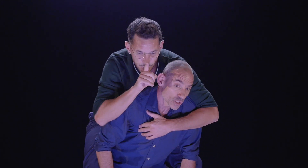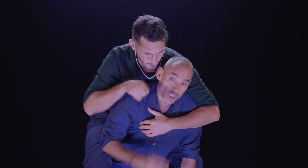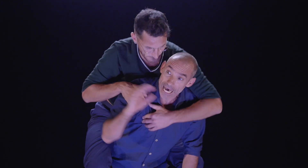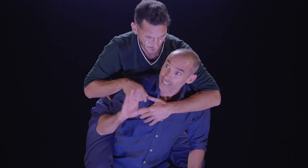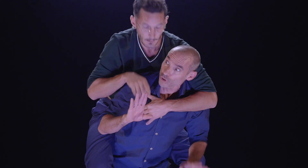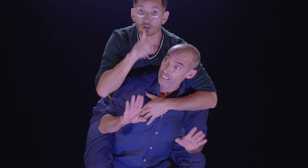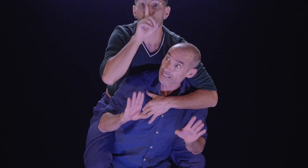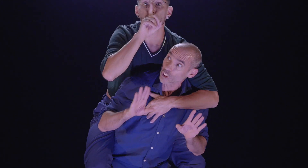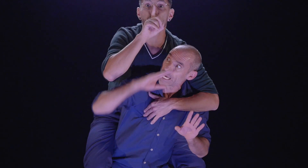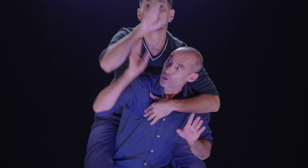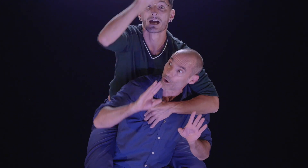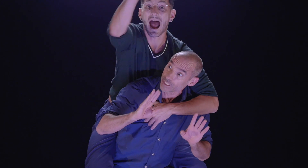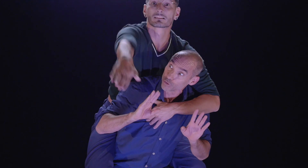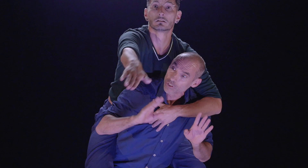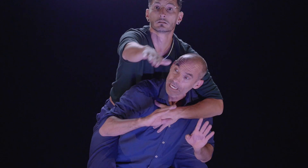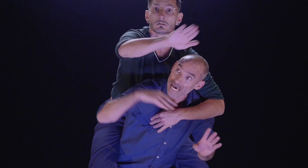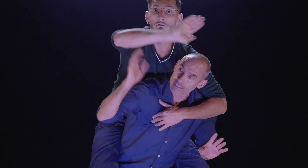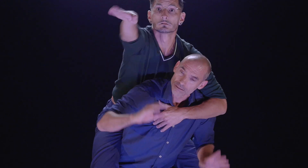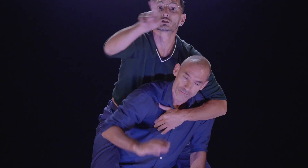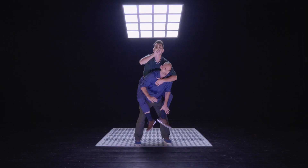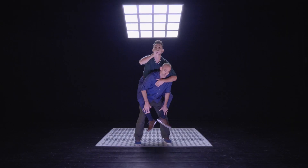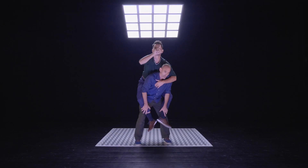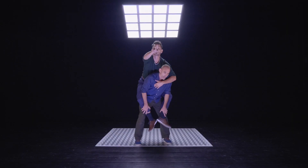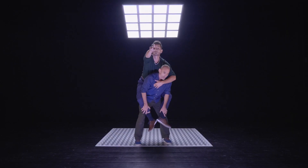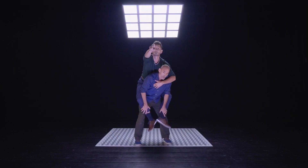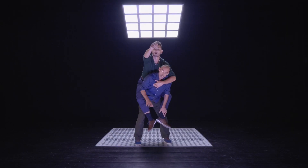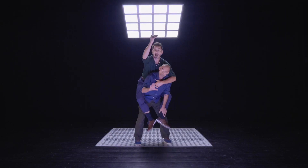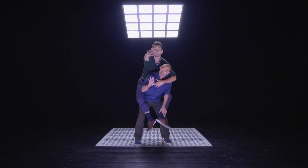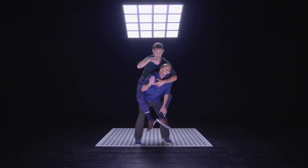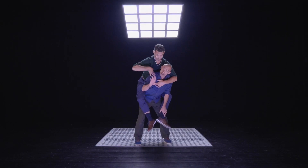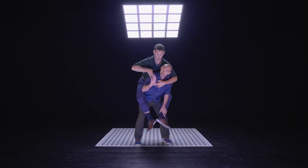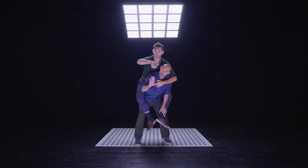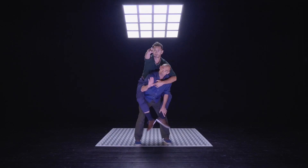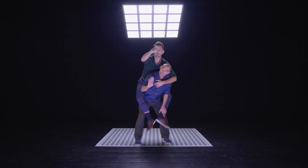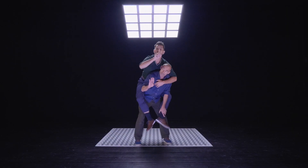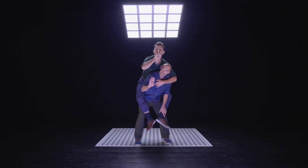Arrête Anthony,'est en calme là, on écoute, arrête. En calme, en calme.